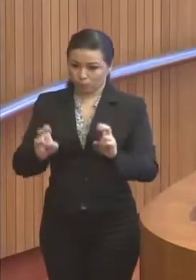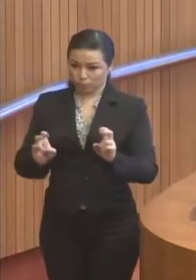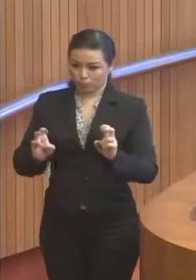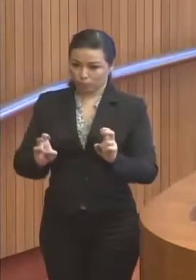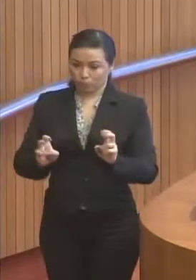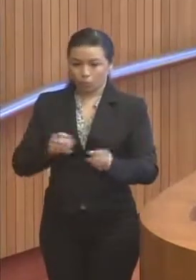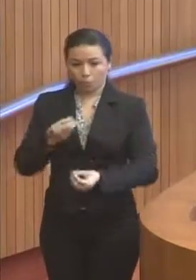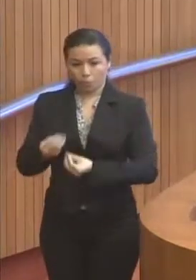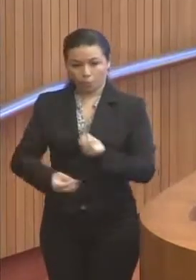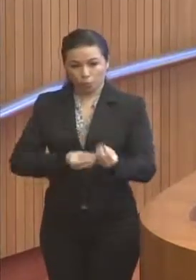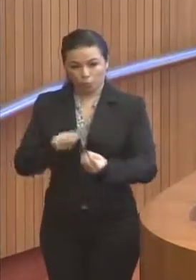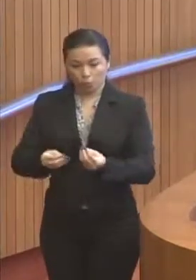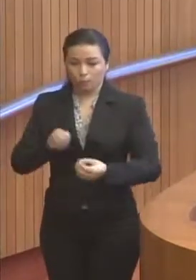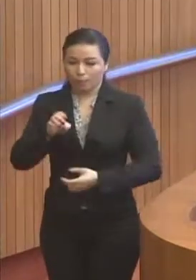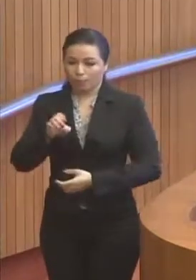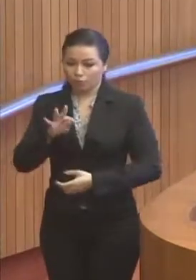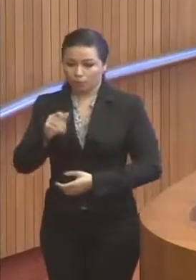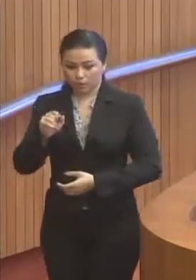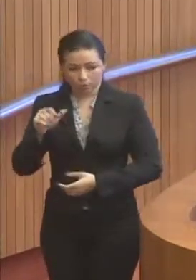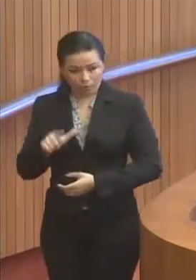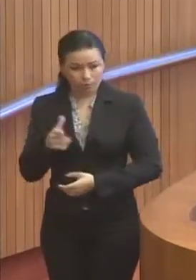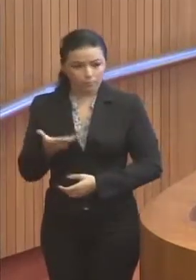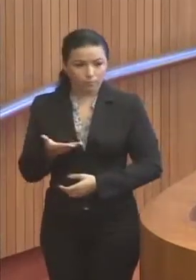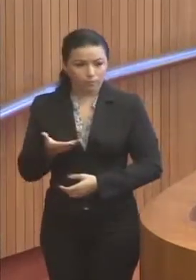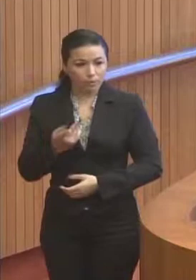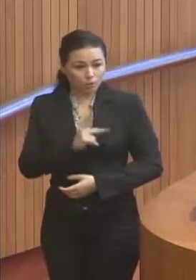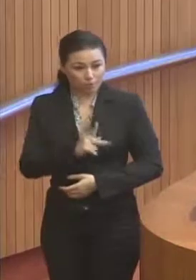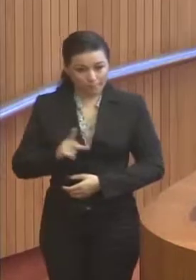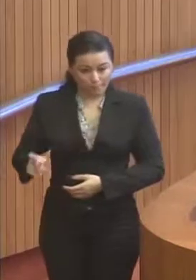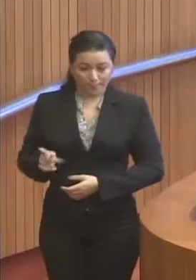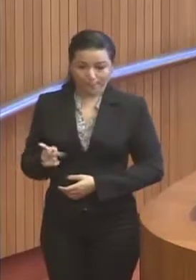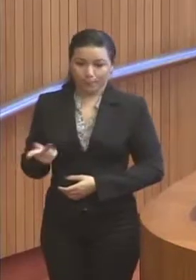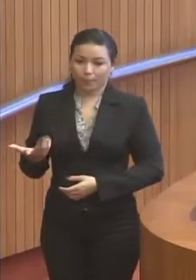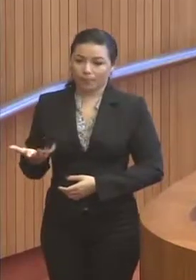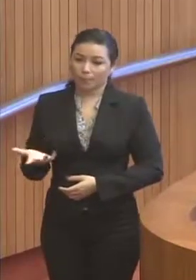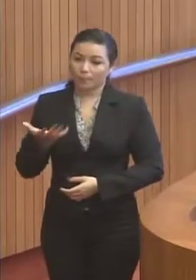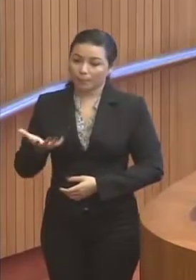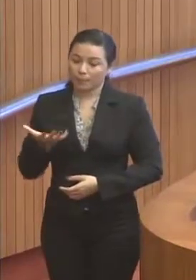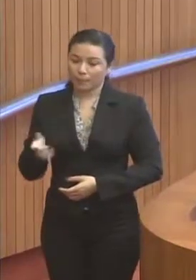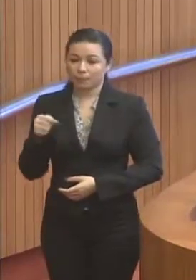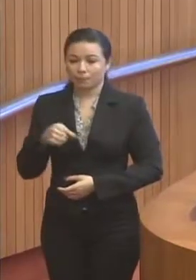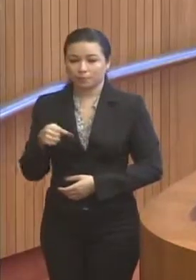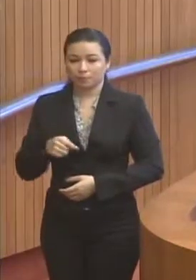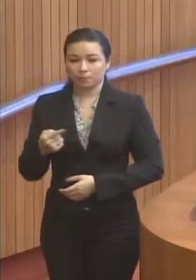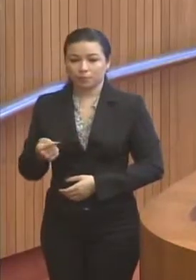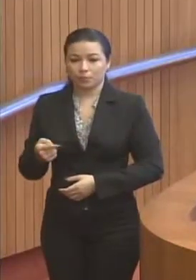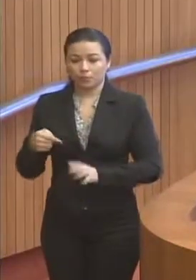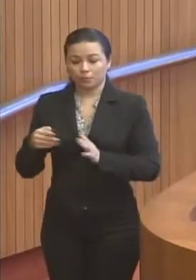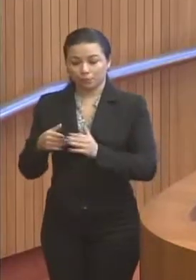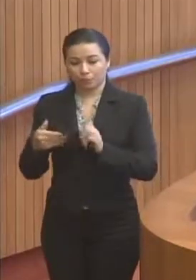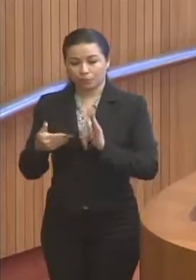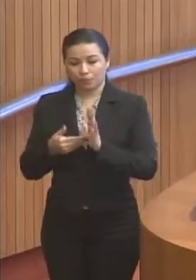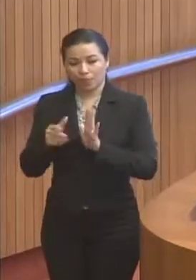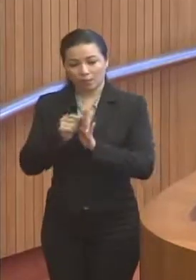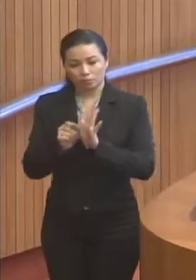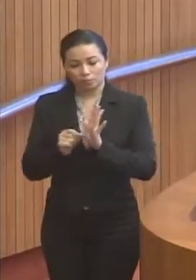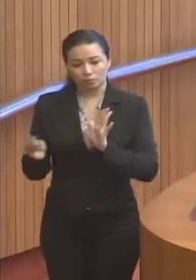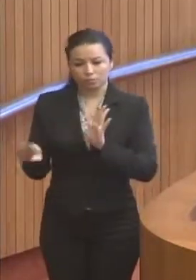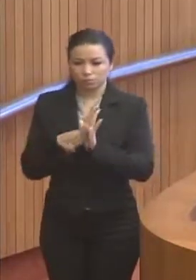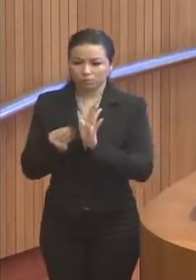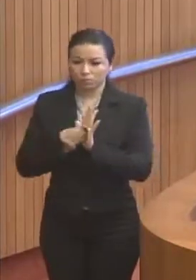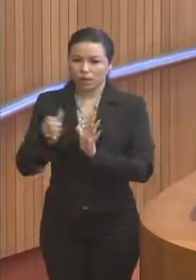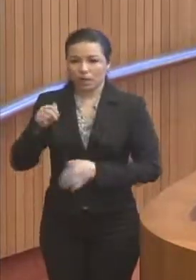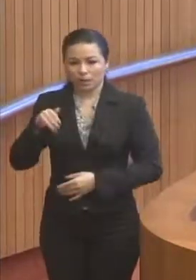à dependência estatal. Sr. Presidente, fiz um requerimento para que esse artigo possa constar nos anais desta Casa, que será provavelmente